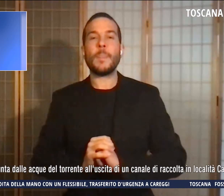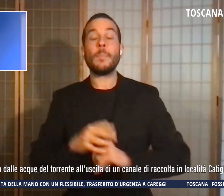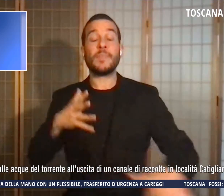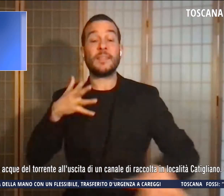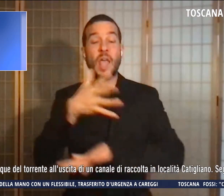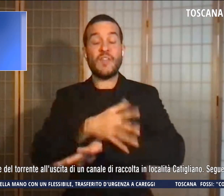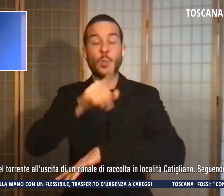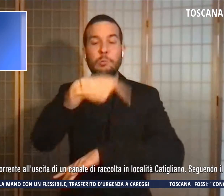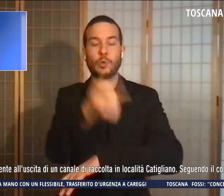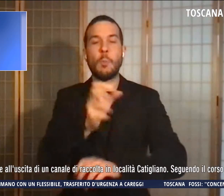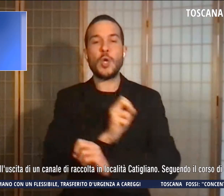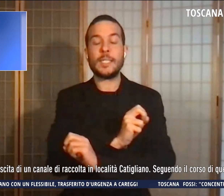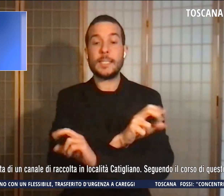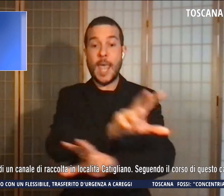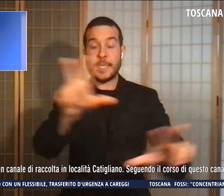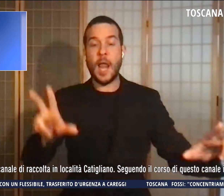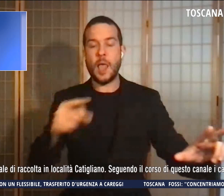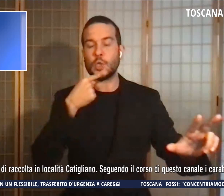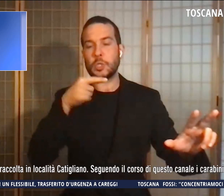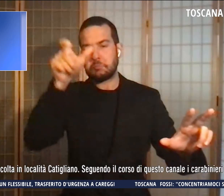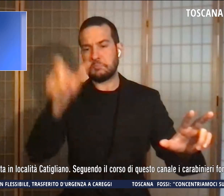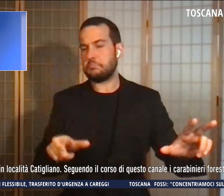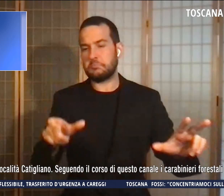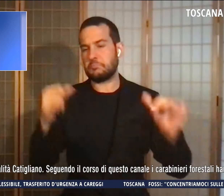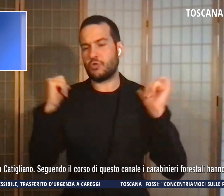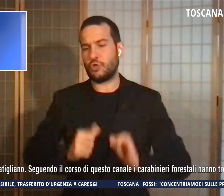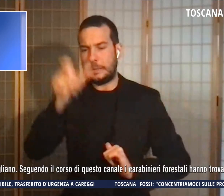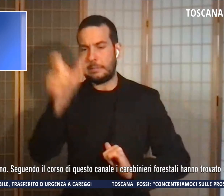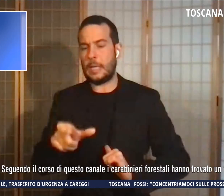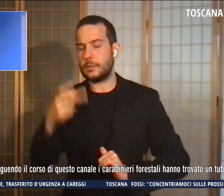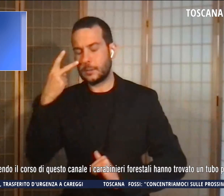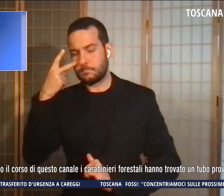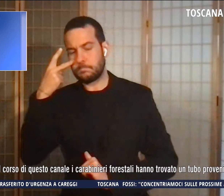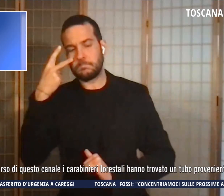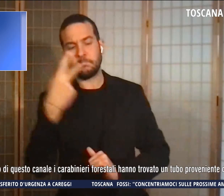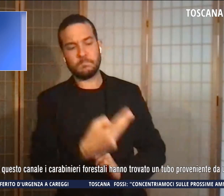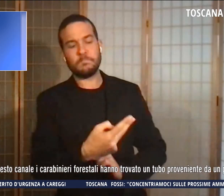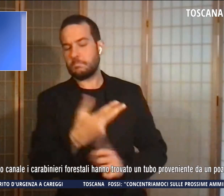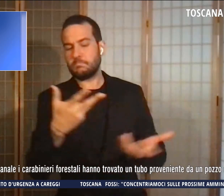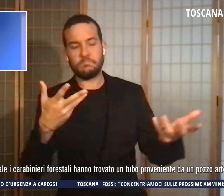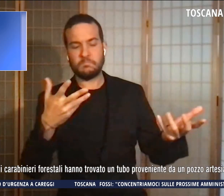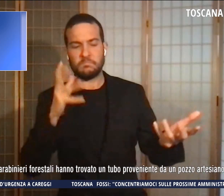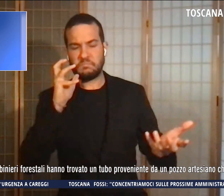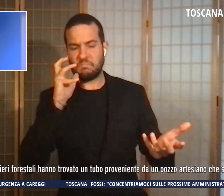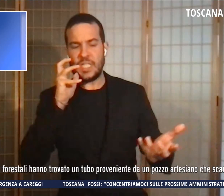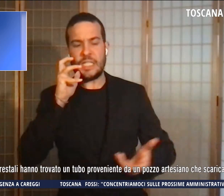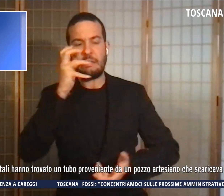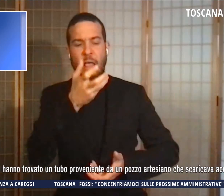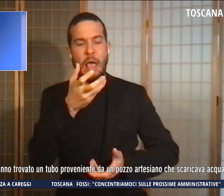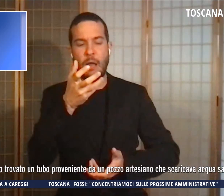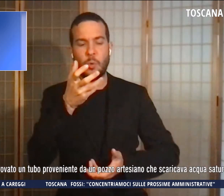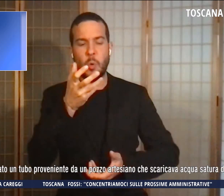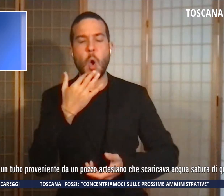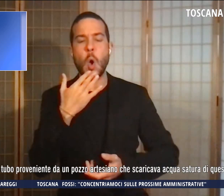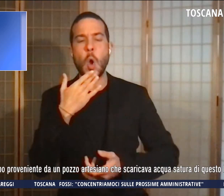segnalazione da parte di un cittadino che aveva notato una strana colorazione grigio celeste